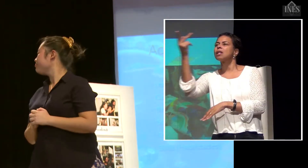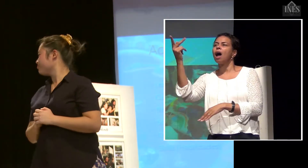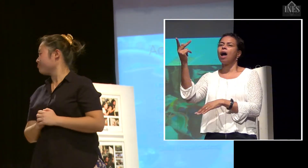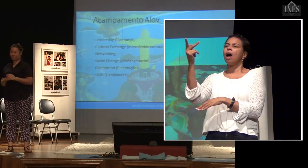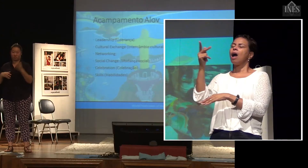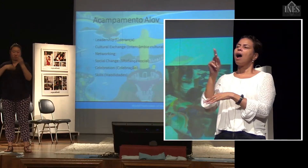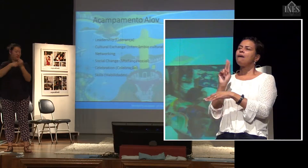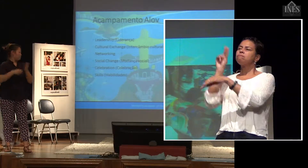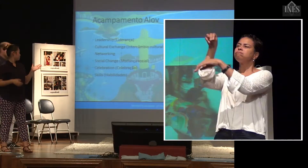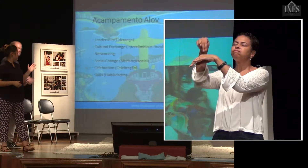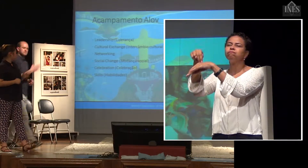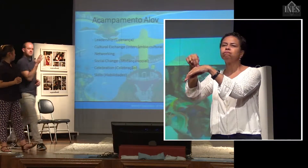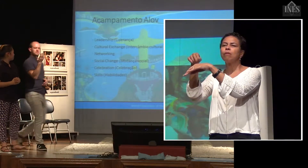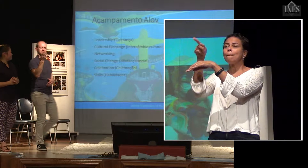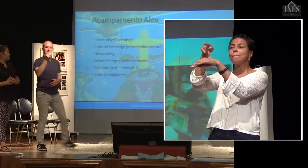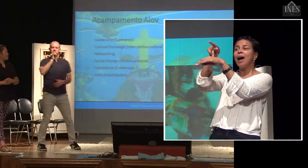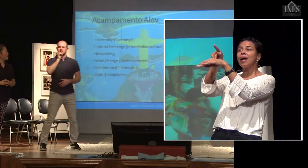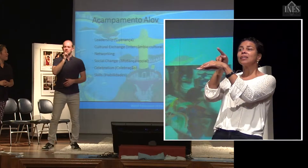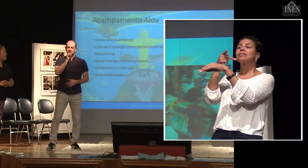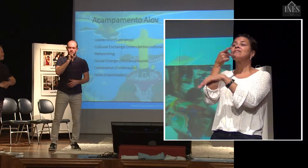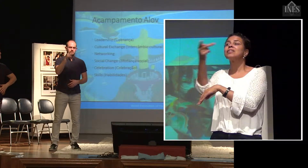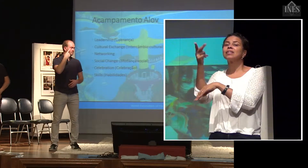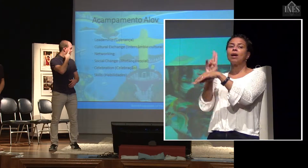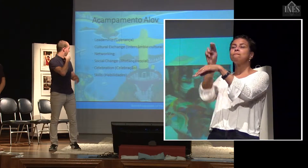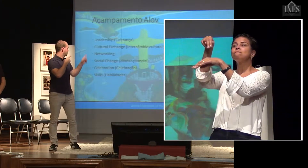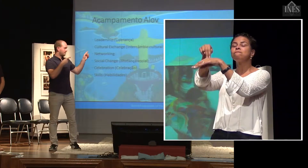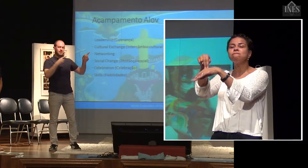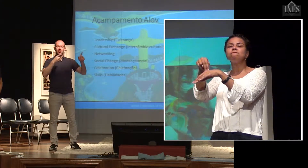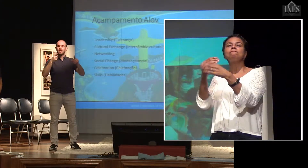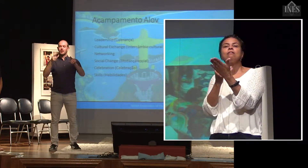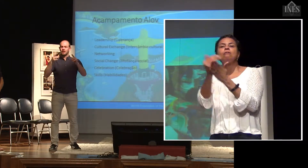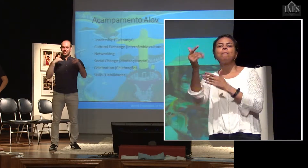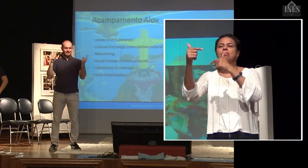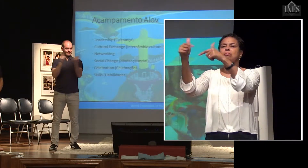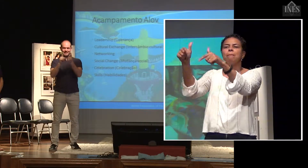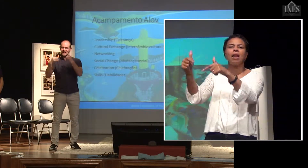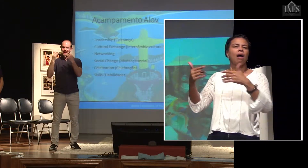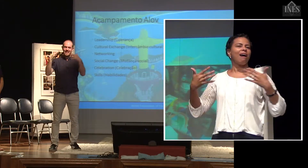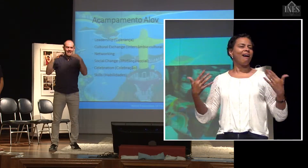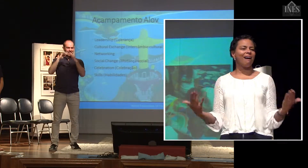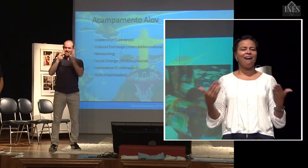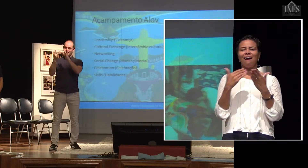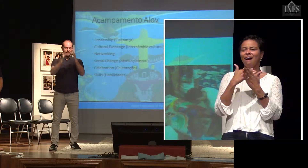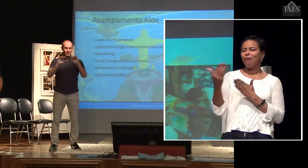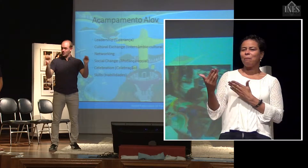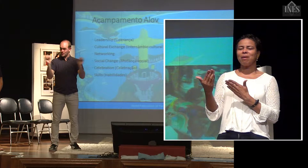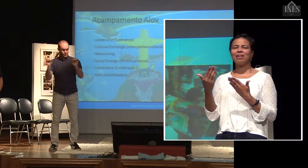palestra, assistir um outro evento. Um exemplo para a gente pensar nisso, nesse primeiro encontro que acontece no